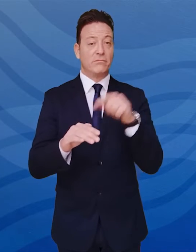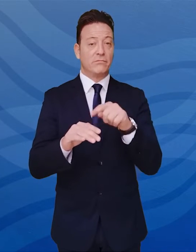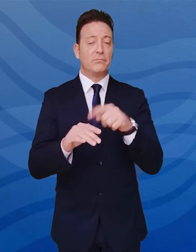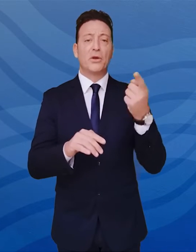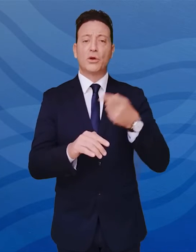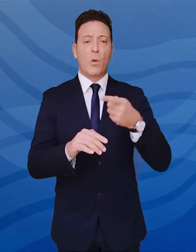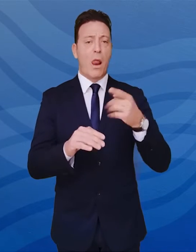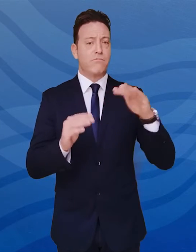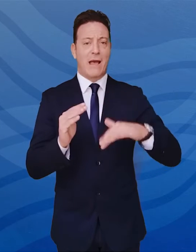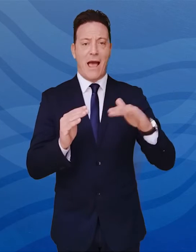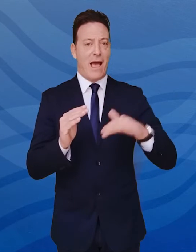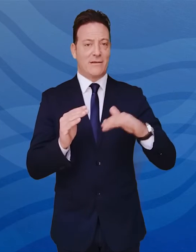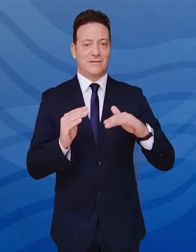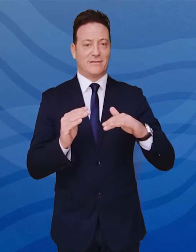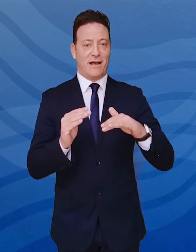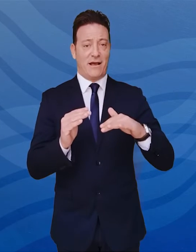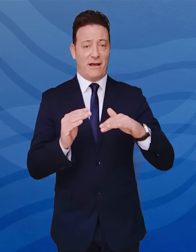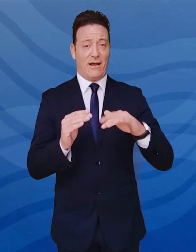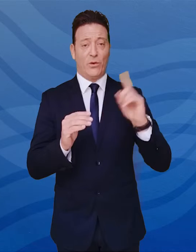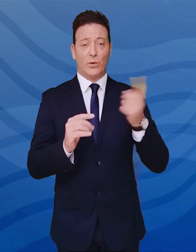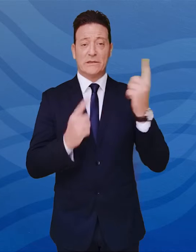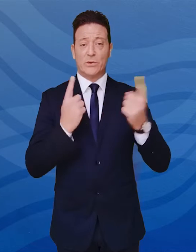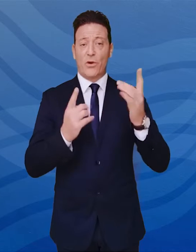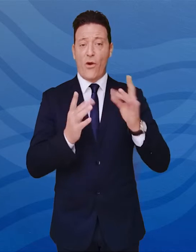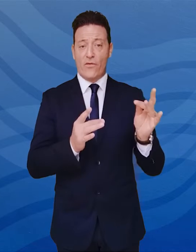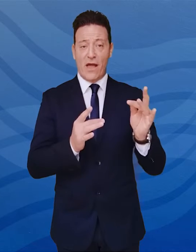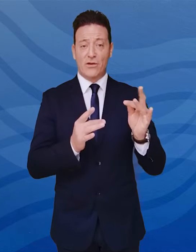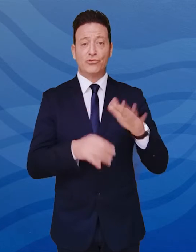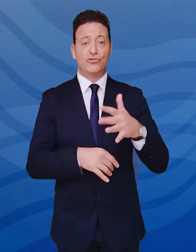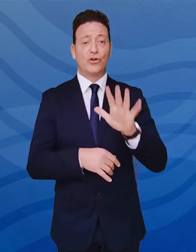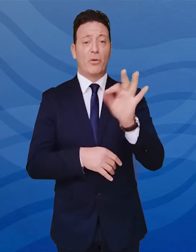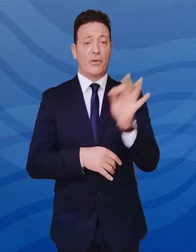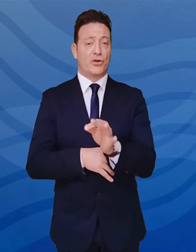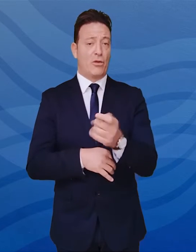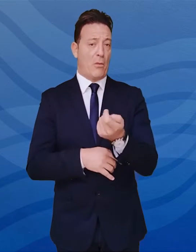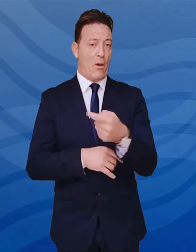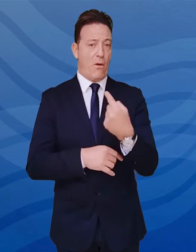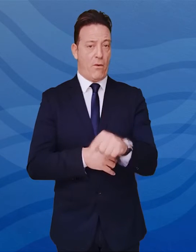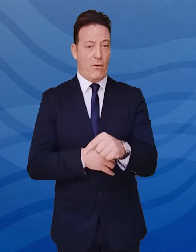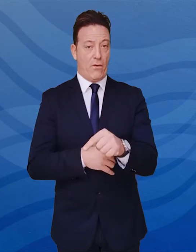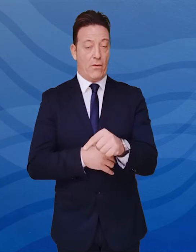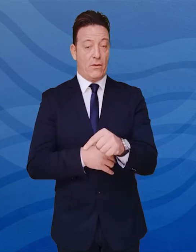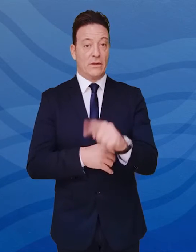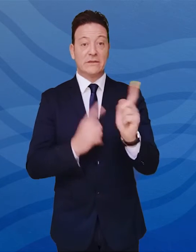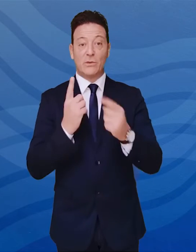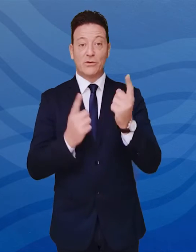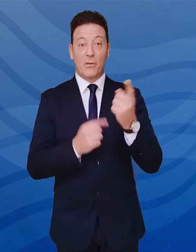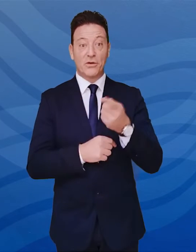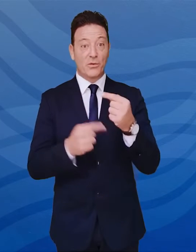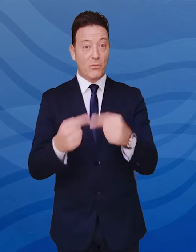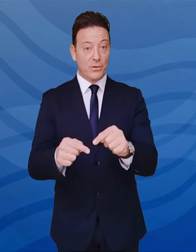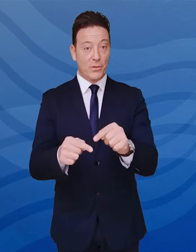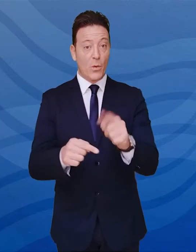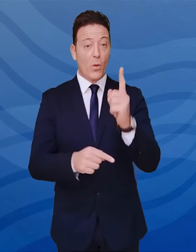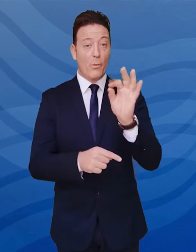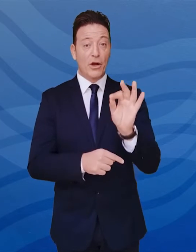una percentuale ristretta di tutti i casi positivi, circa il 5%, e di questa percentuale meno